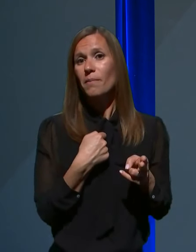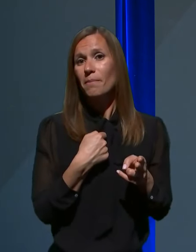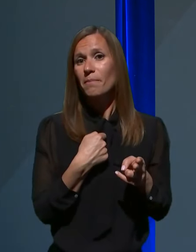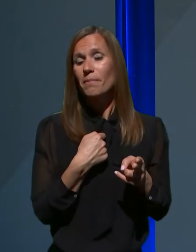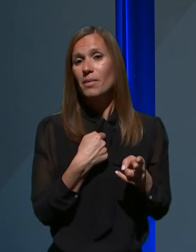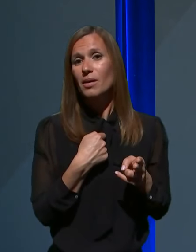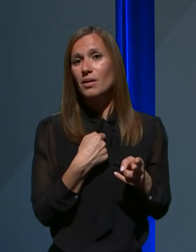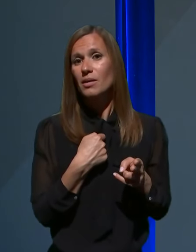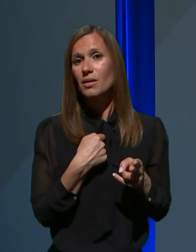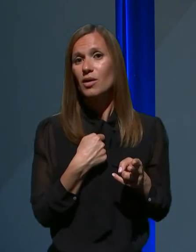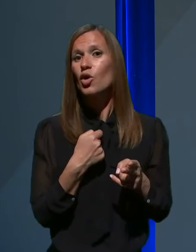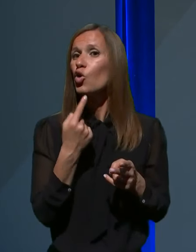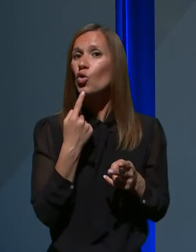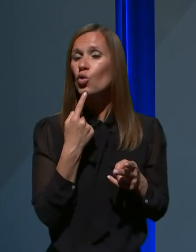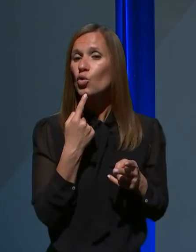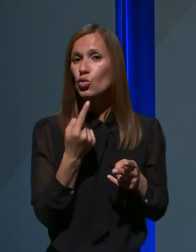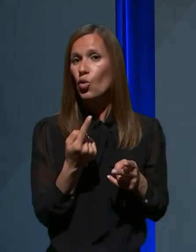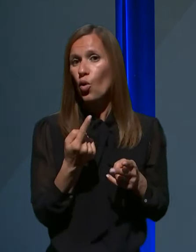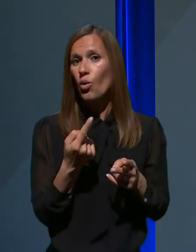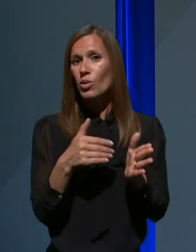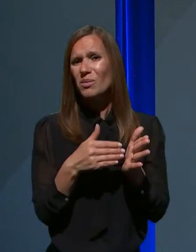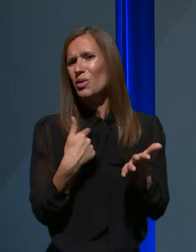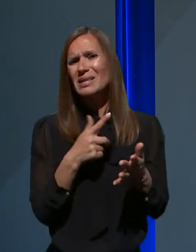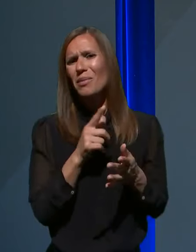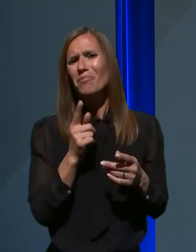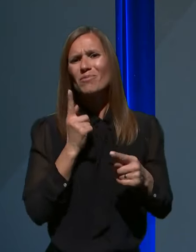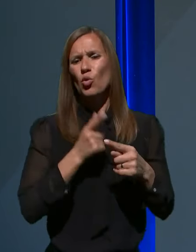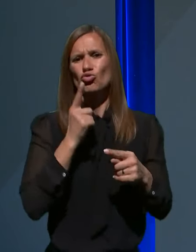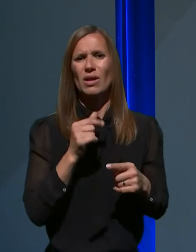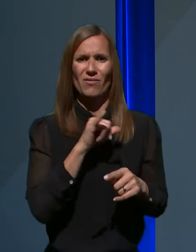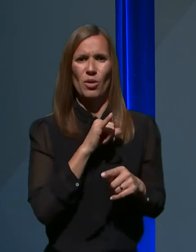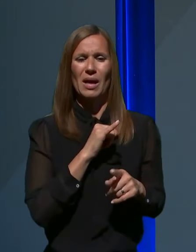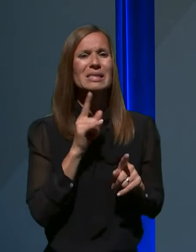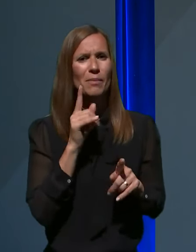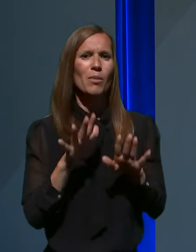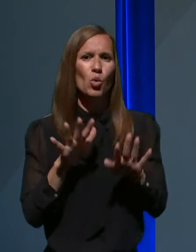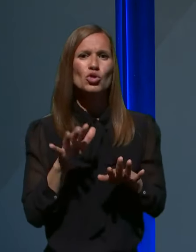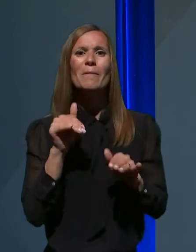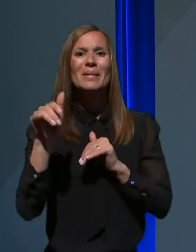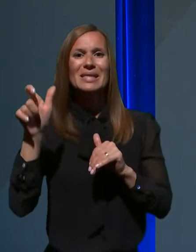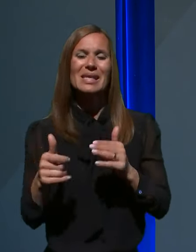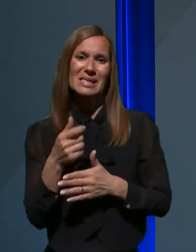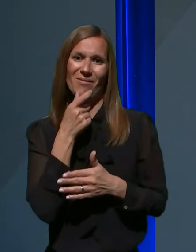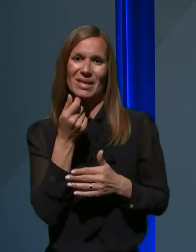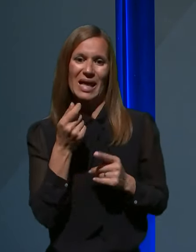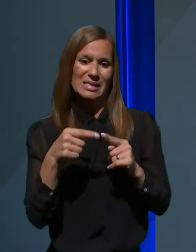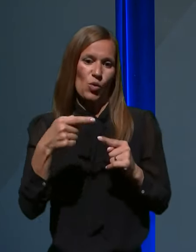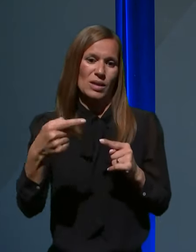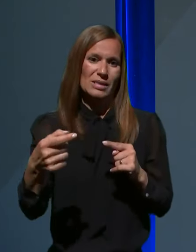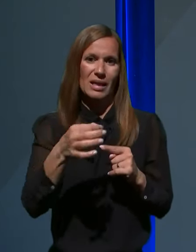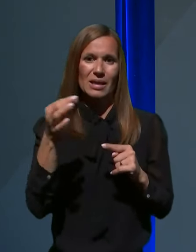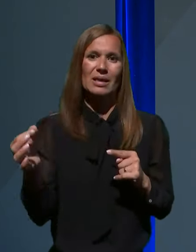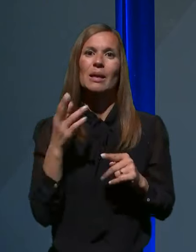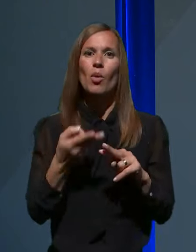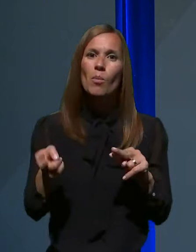bi zdaj jaz sigurno ne dal dovolj točne informacije, mislim pa, da vam bo minister za finance v naslednjih dneh natančno